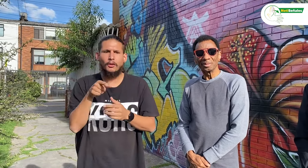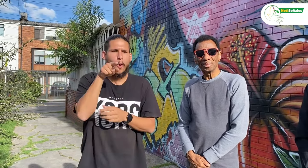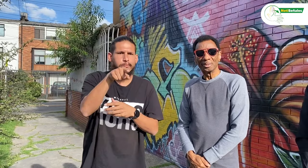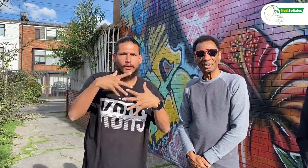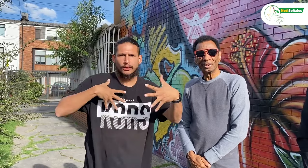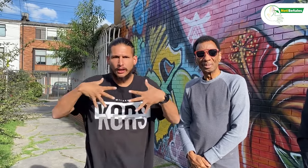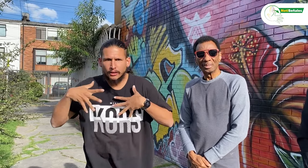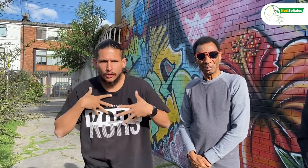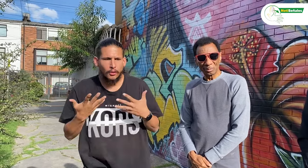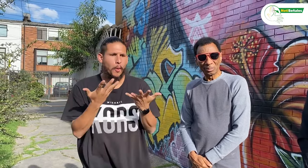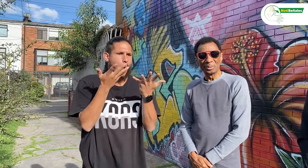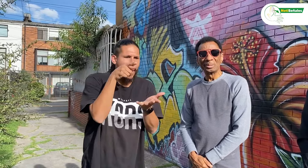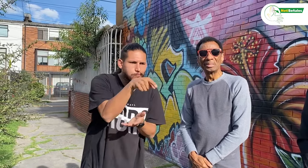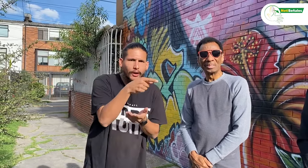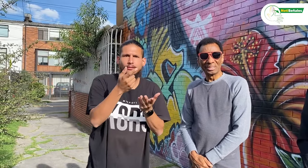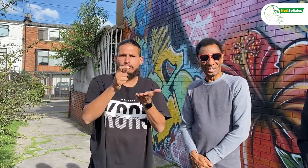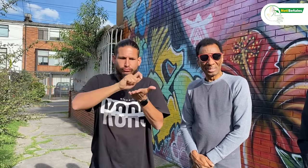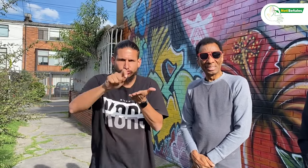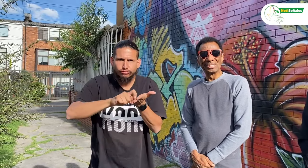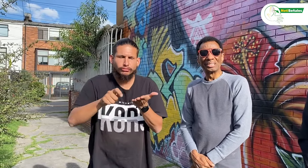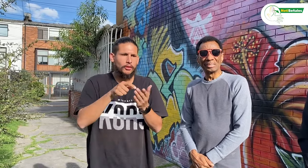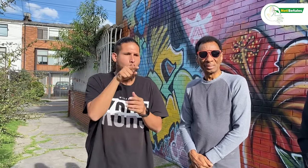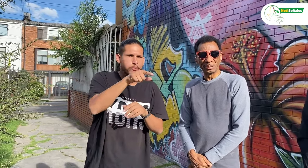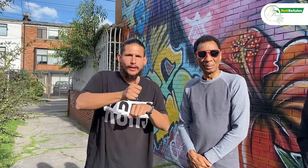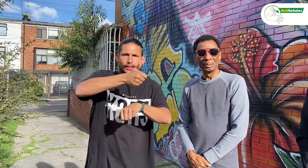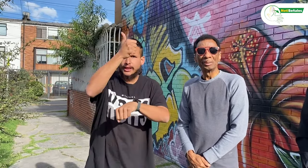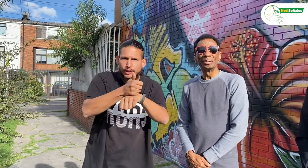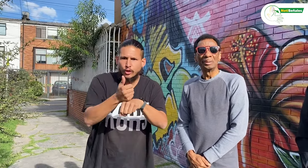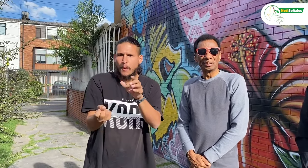Ya sea como actores, escritores, directores, productores.